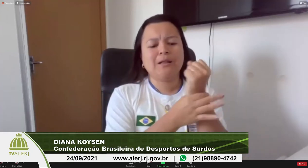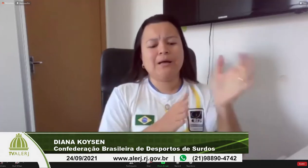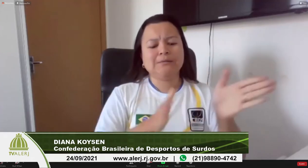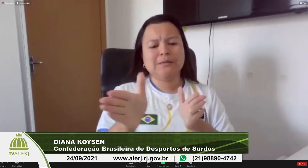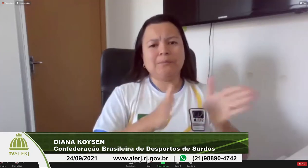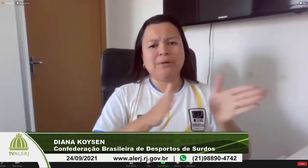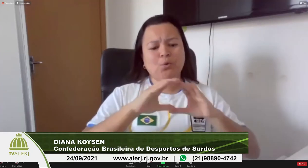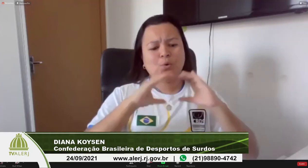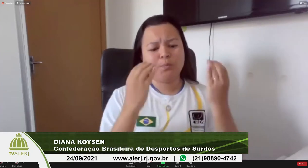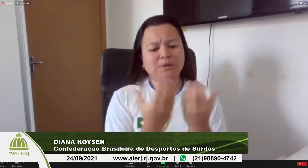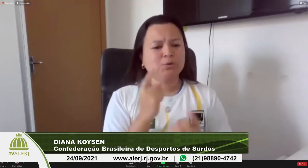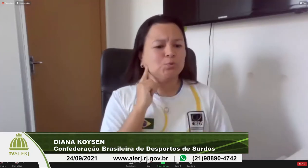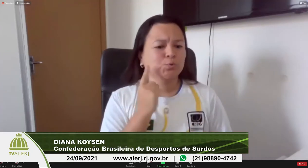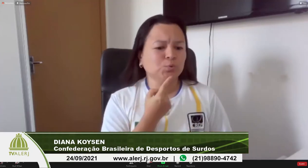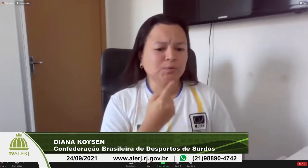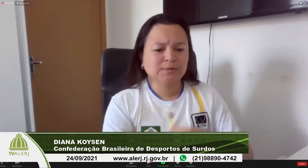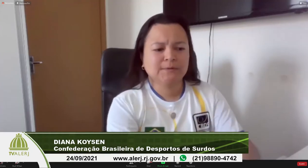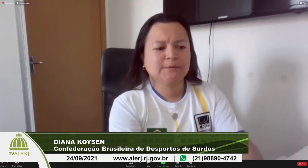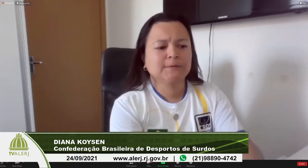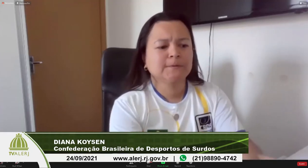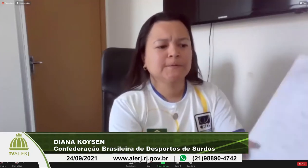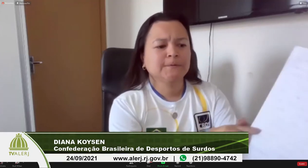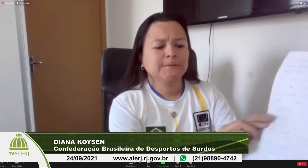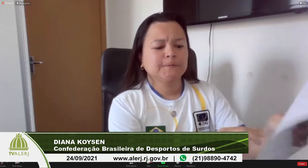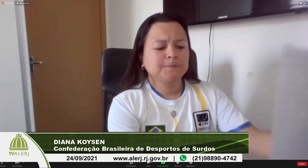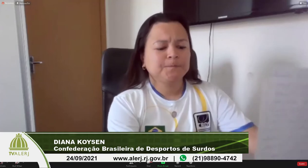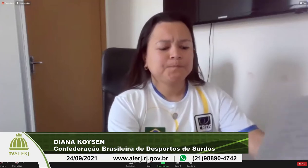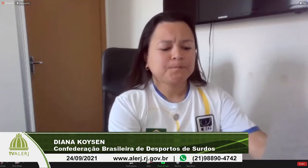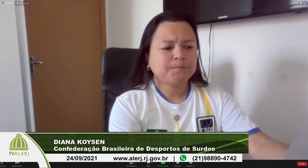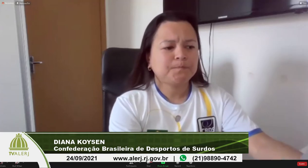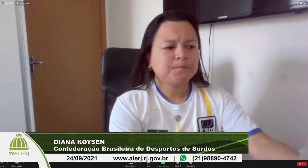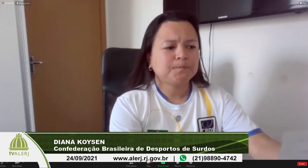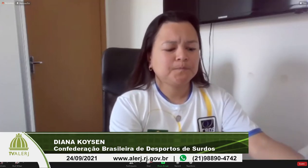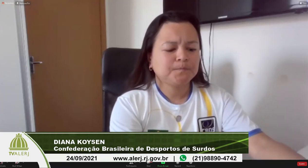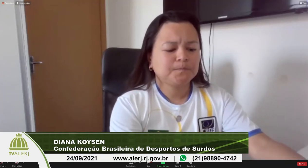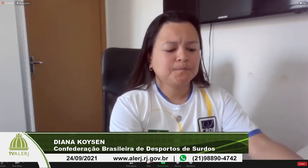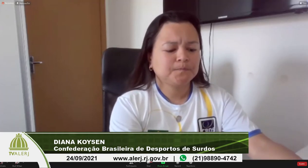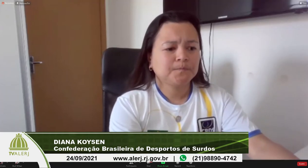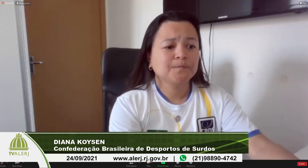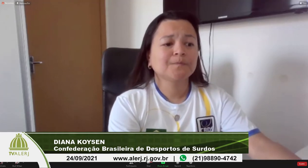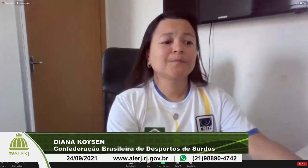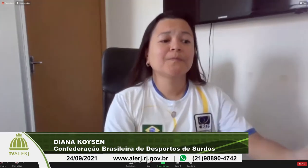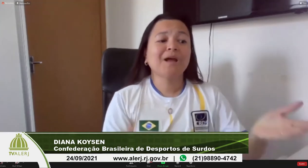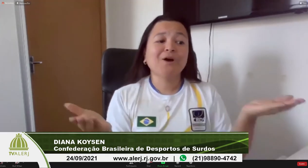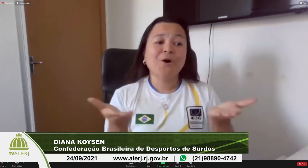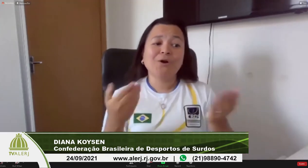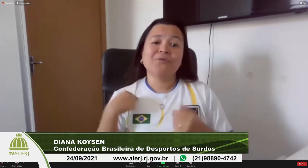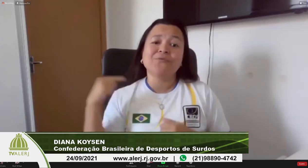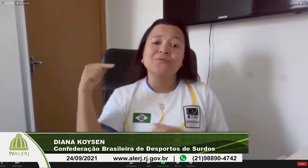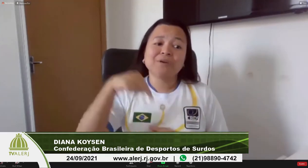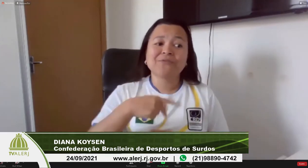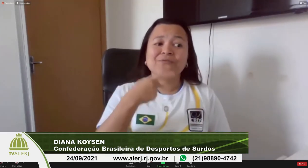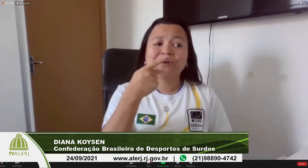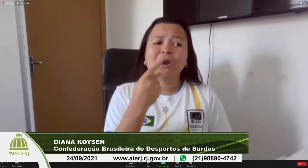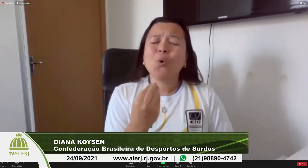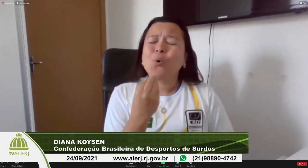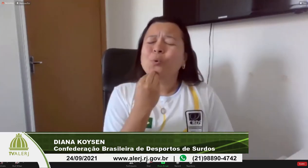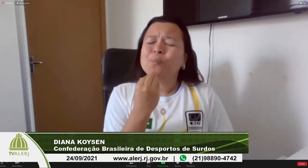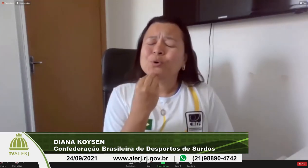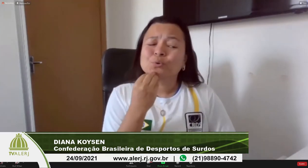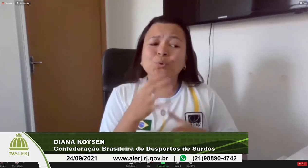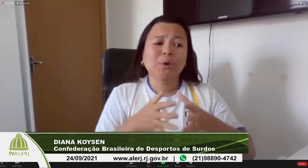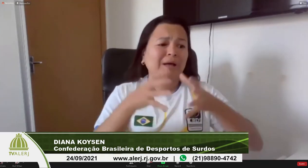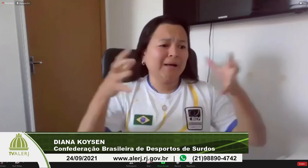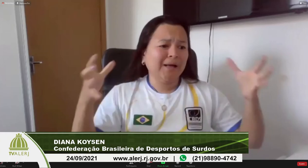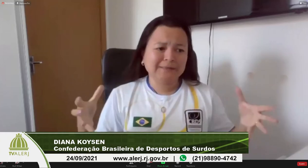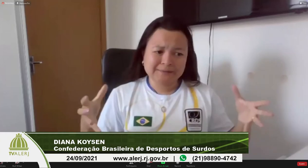as nossas conquistas mas ainda faltam muitas coisas para conquistar então por isso que eu peço o apoio de todos as nossas demandas